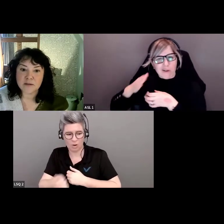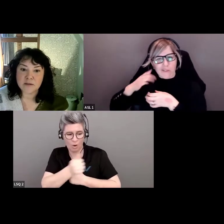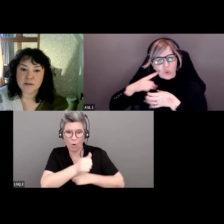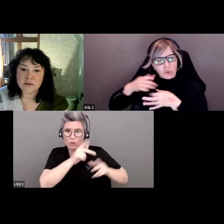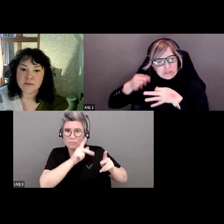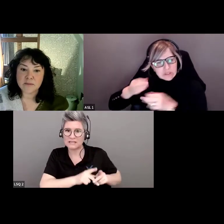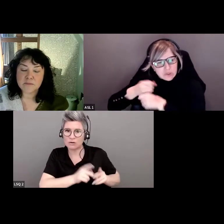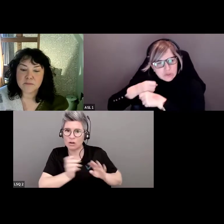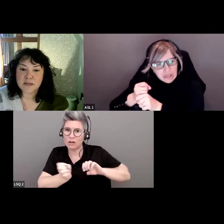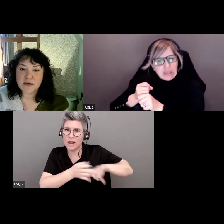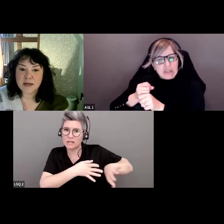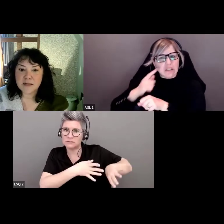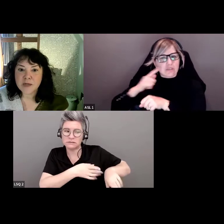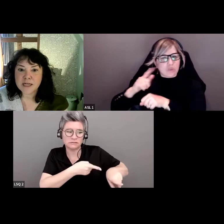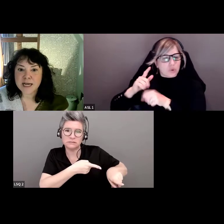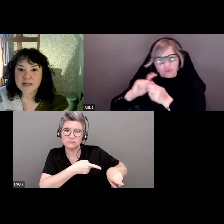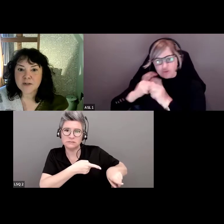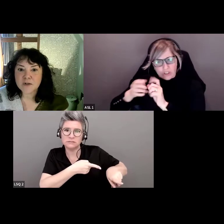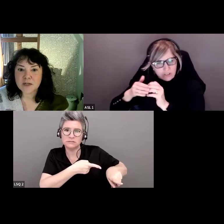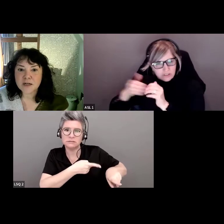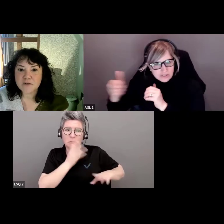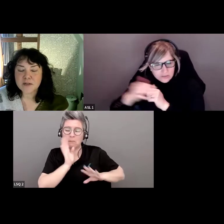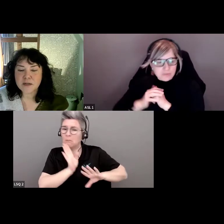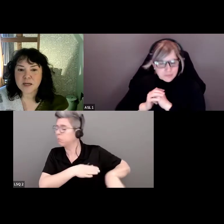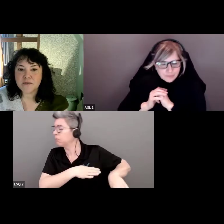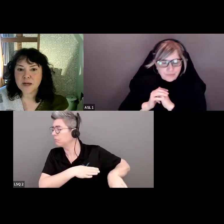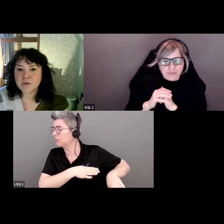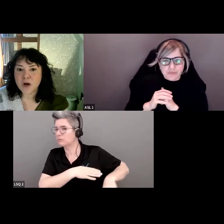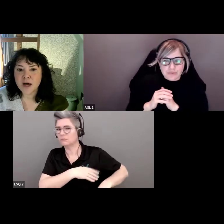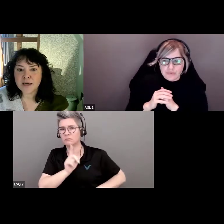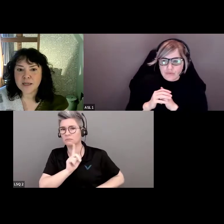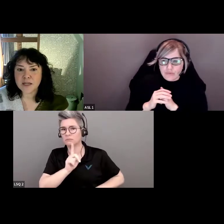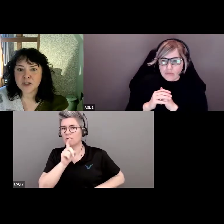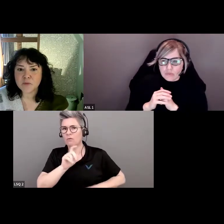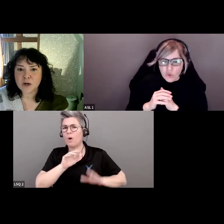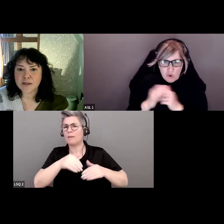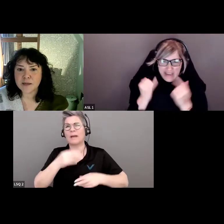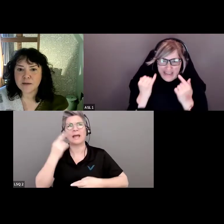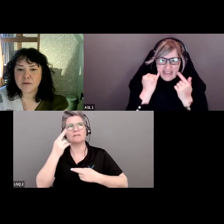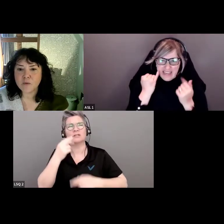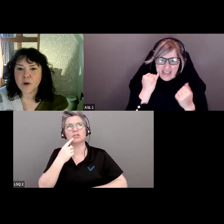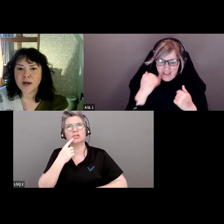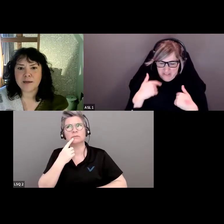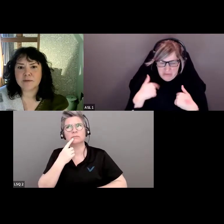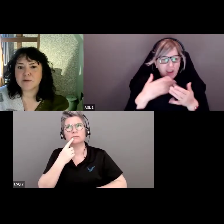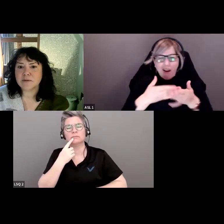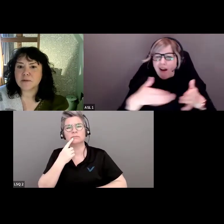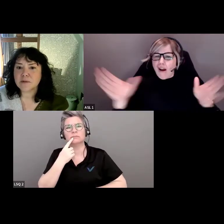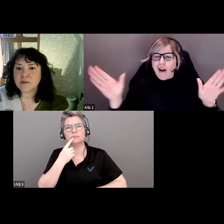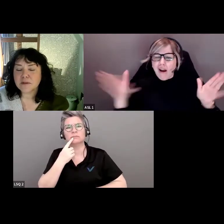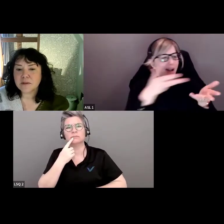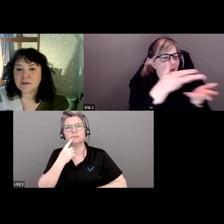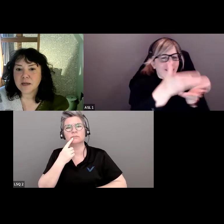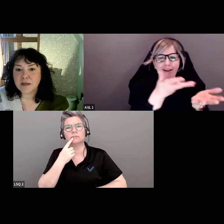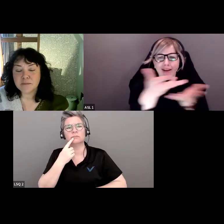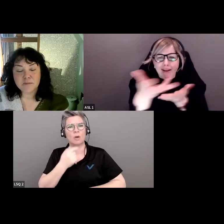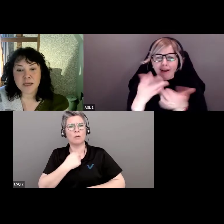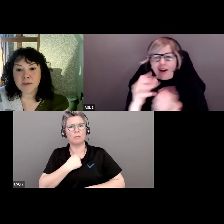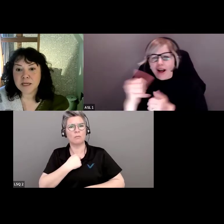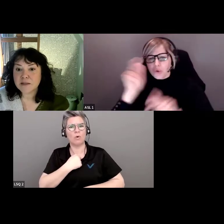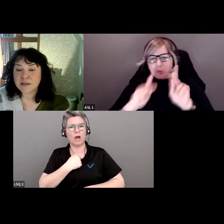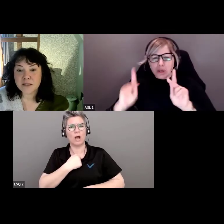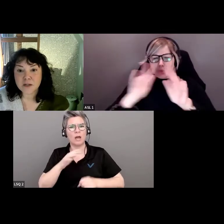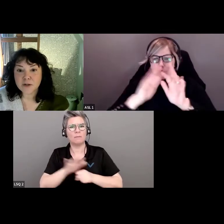été laissés pour compte. Ceux qu'on a ignorés. Ensuite, il faut se demander. Si je n'ouvre pas